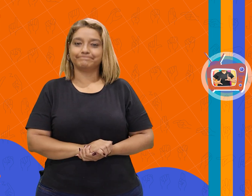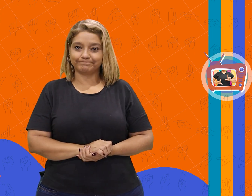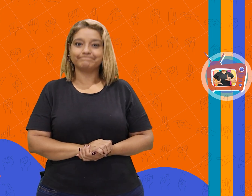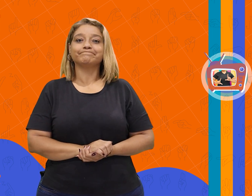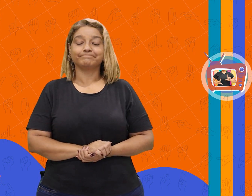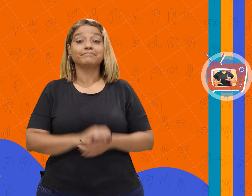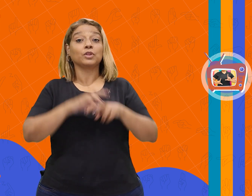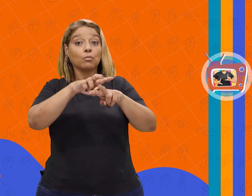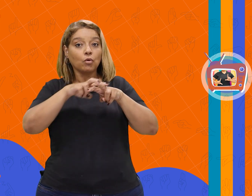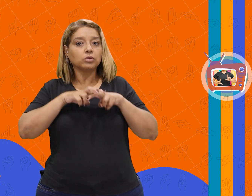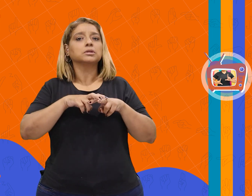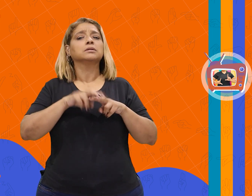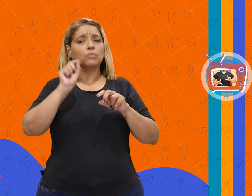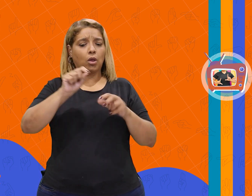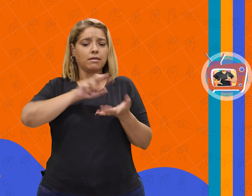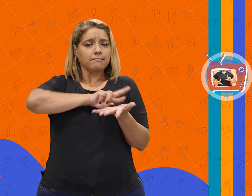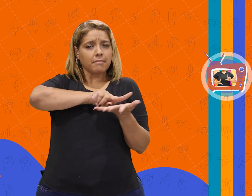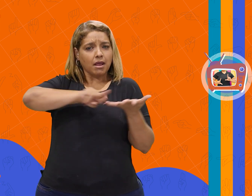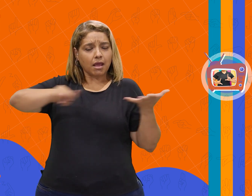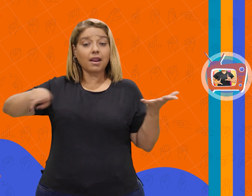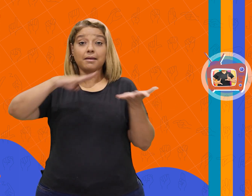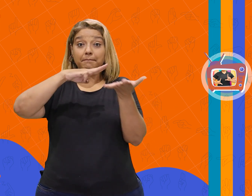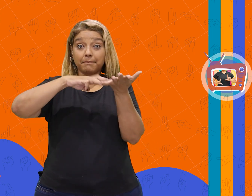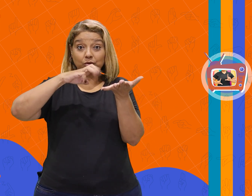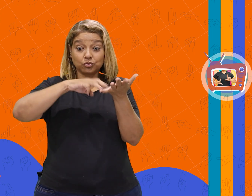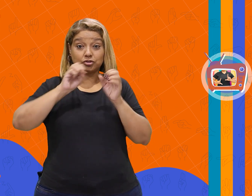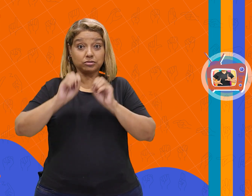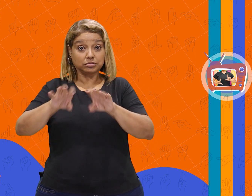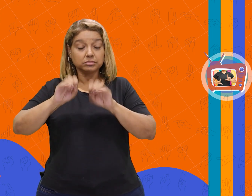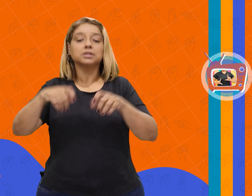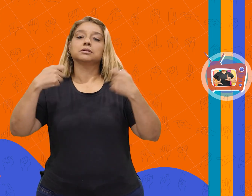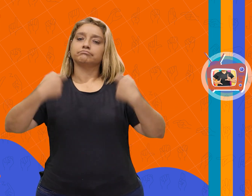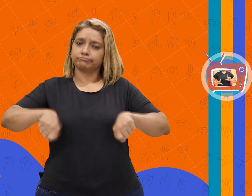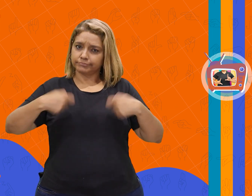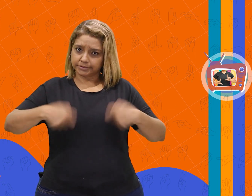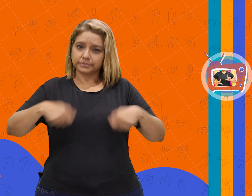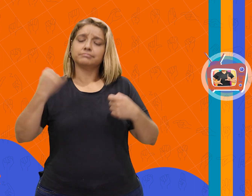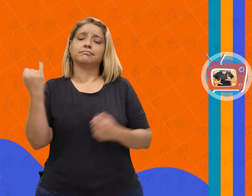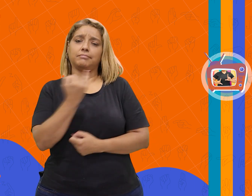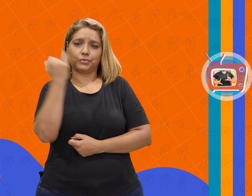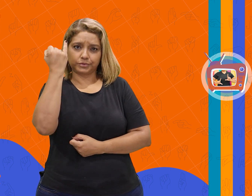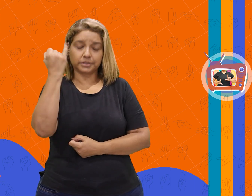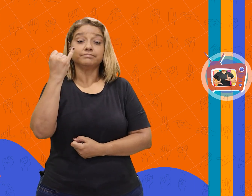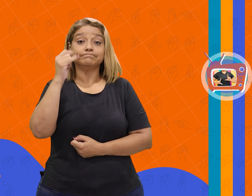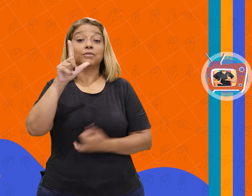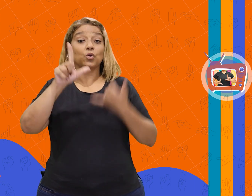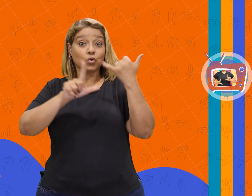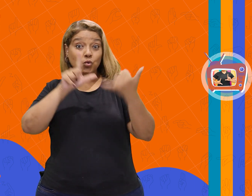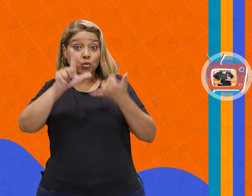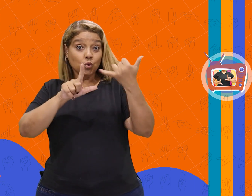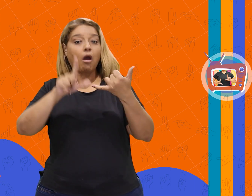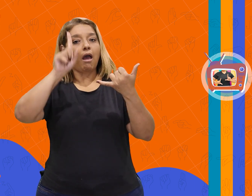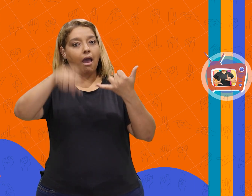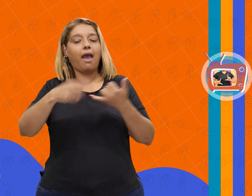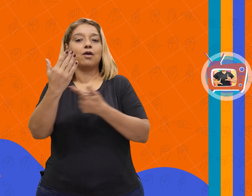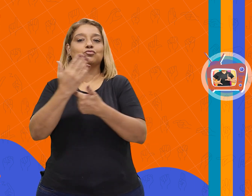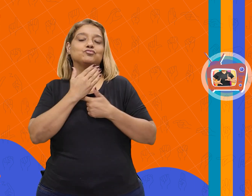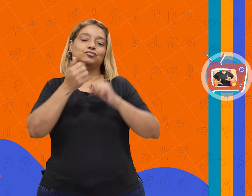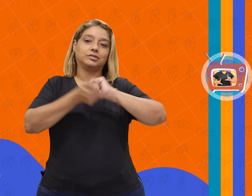Portanto, diversificar sua metodologia de ensino se faz necessário. E o lúdico vem como um caminho para